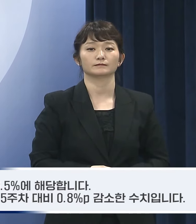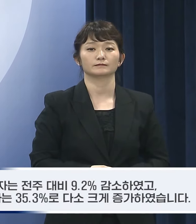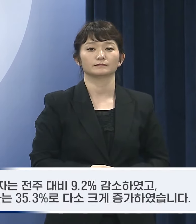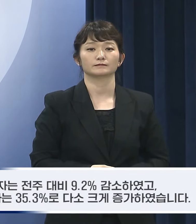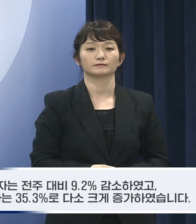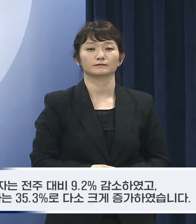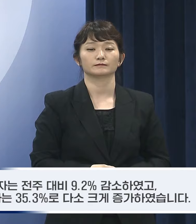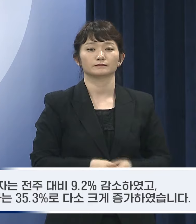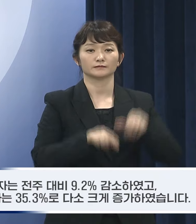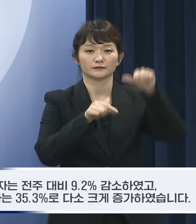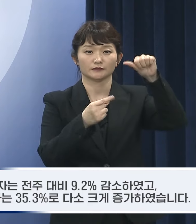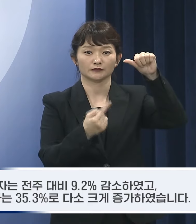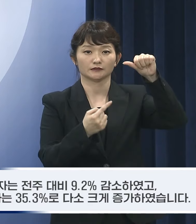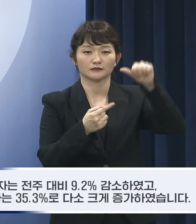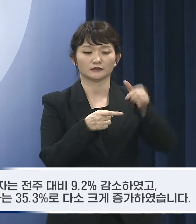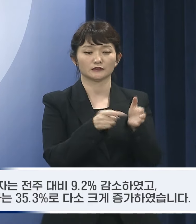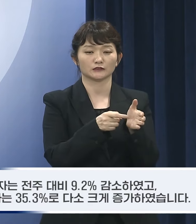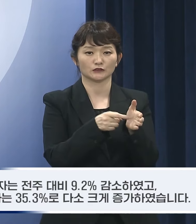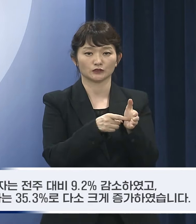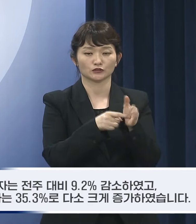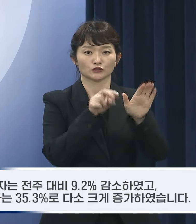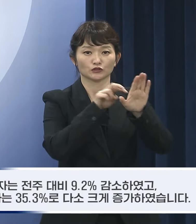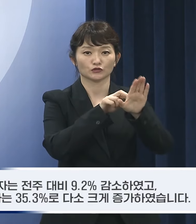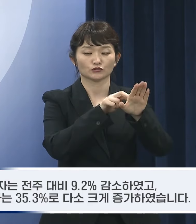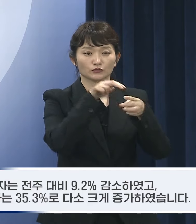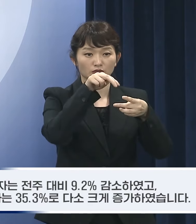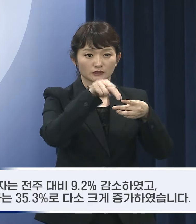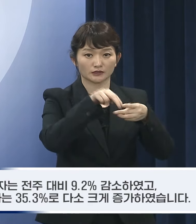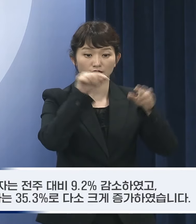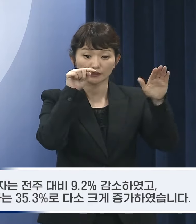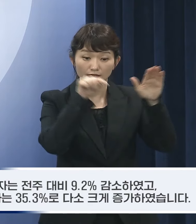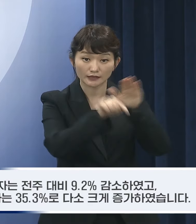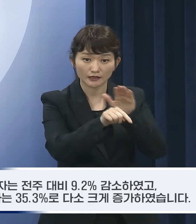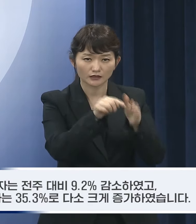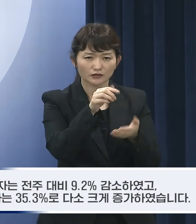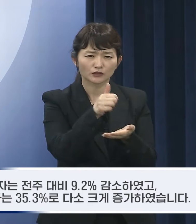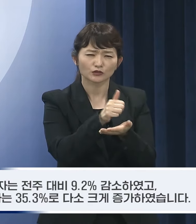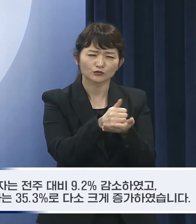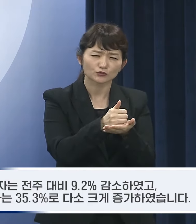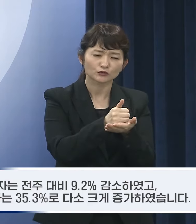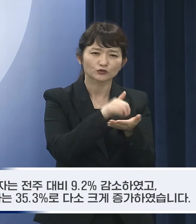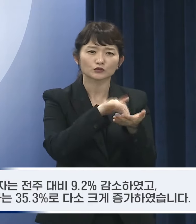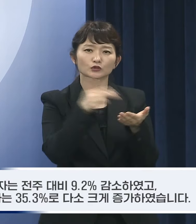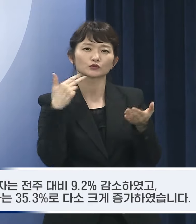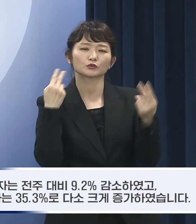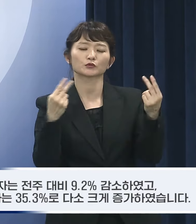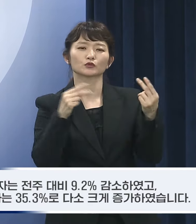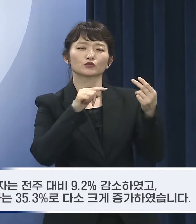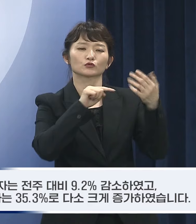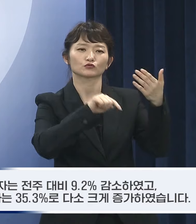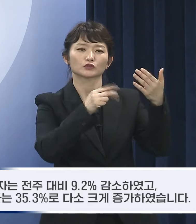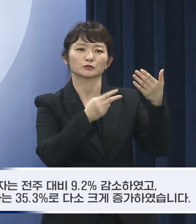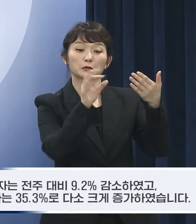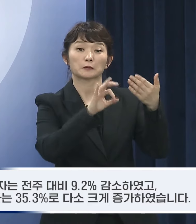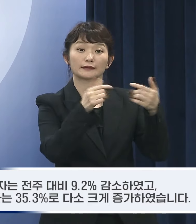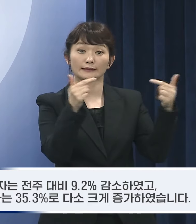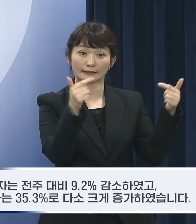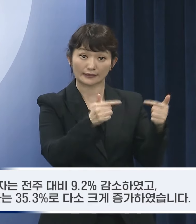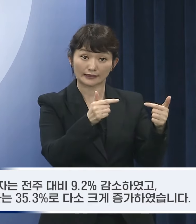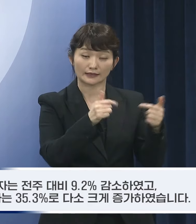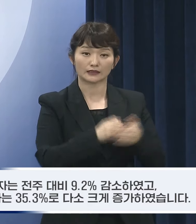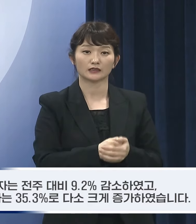5월 1일 응급의료센터에 내원한 중증 응급환자는 전주 대비 9.2% 감소했고